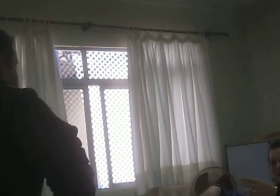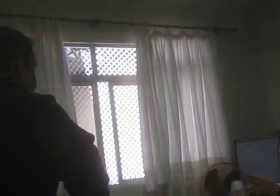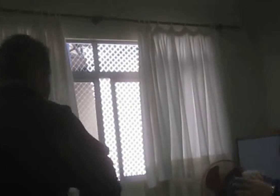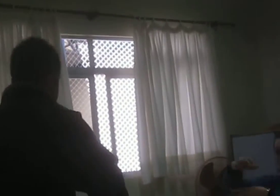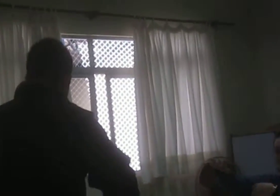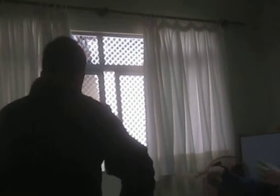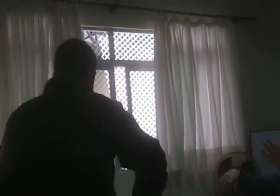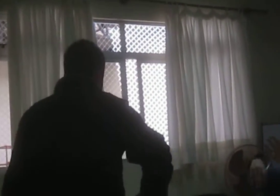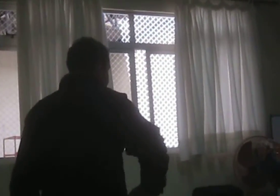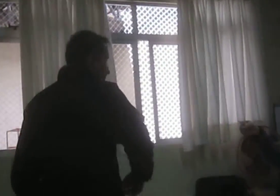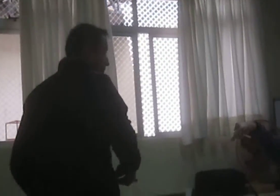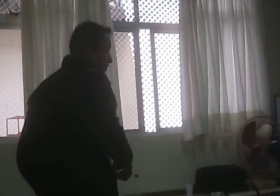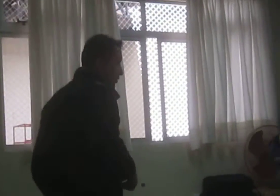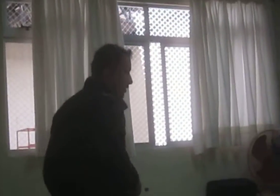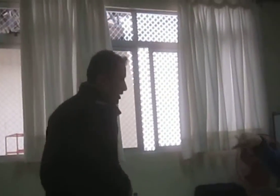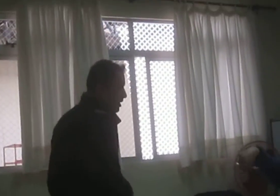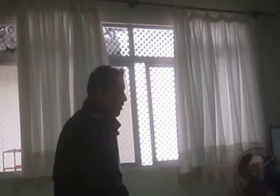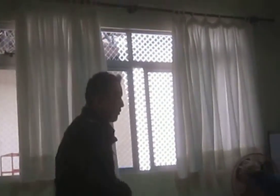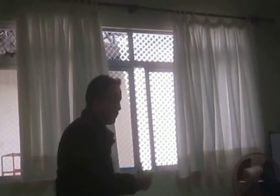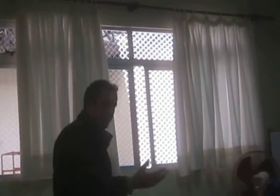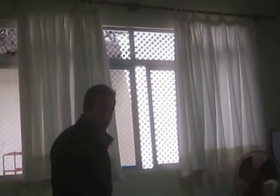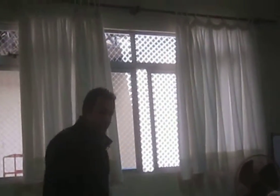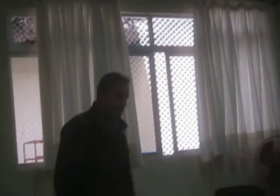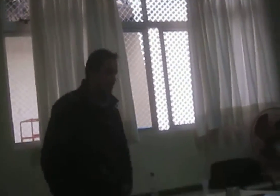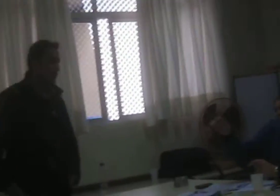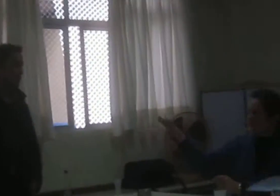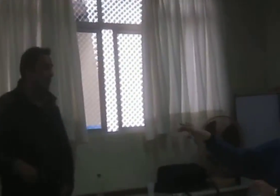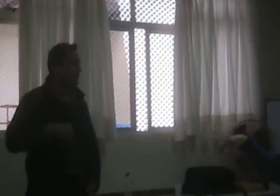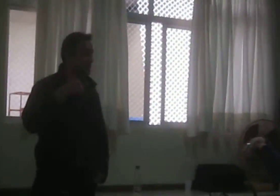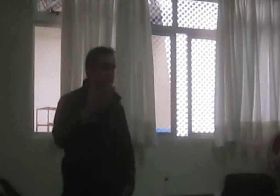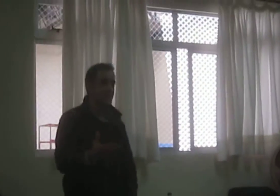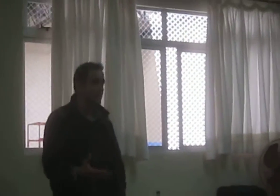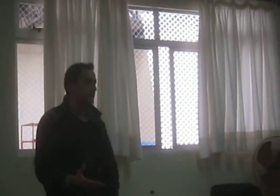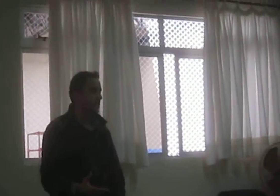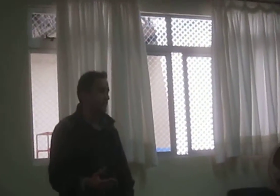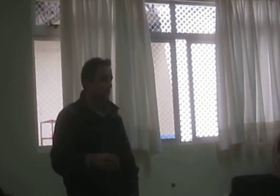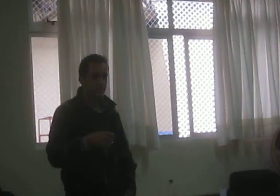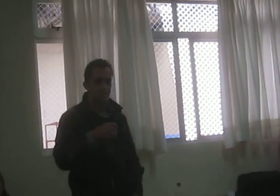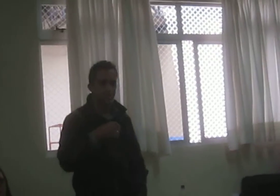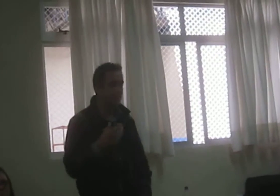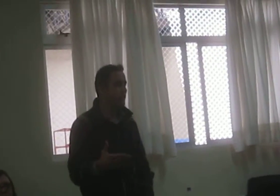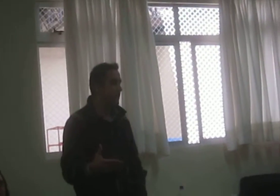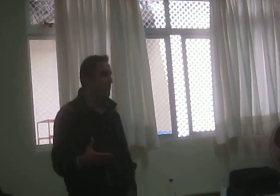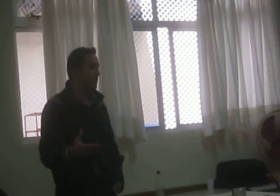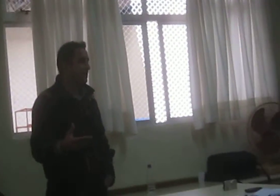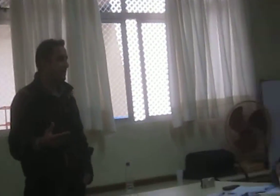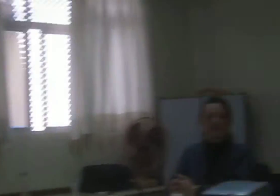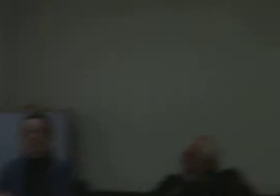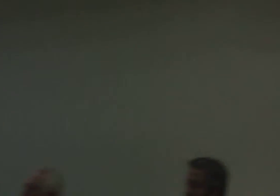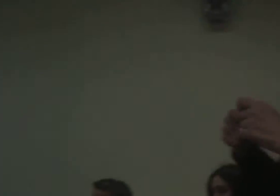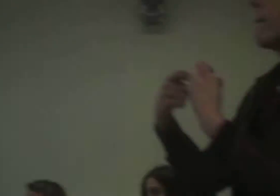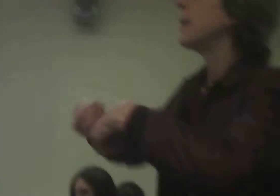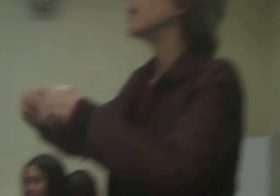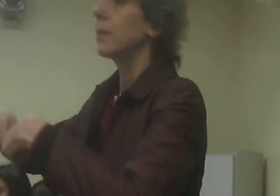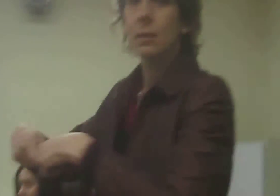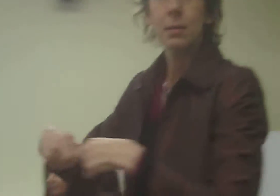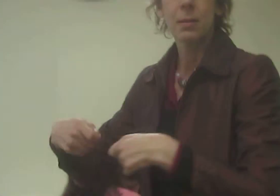teve... Foram... Ficam mencionadas o que vocês precisavam, né? Vocês precisavam de verba. Verba não.